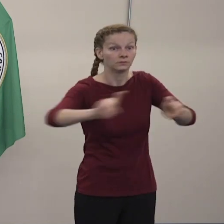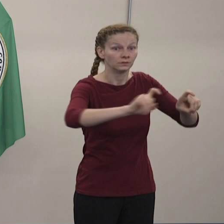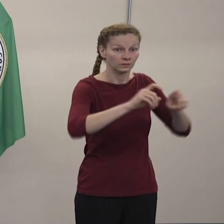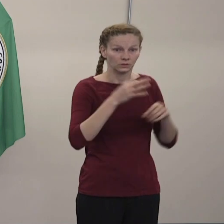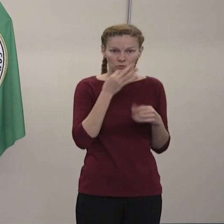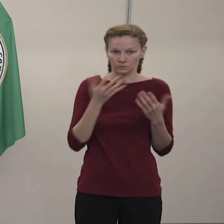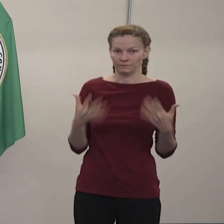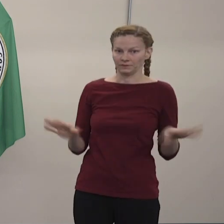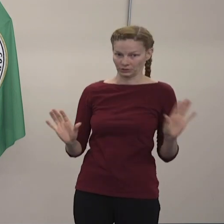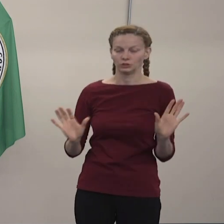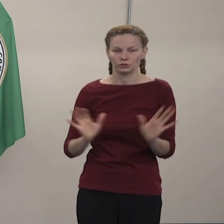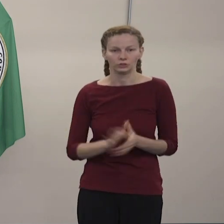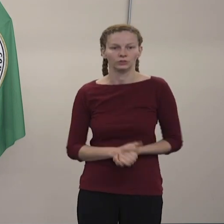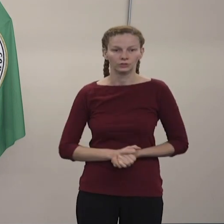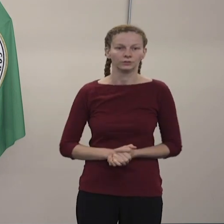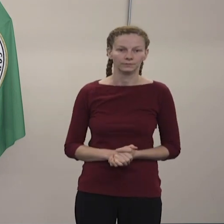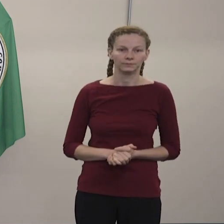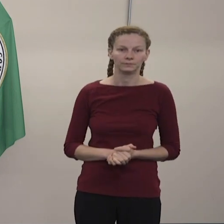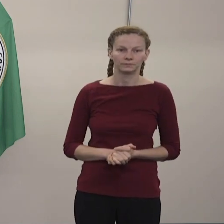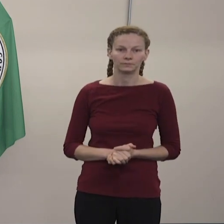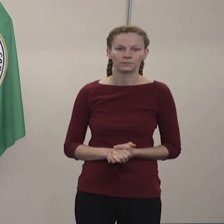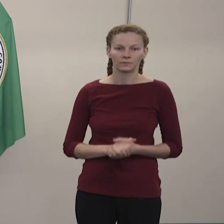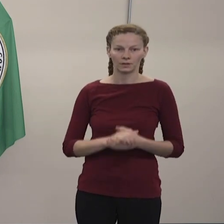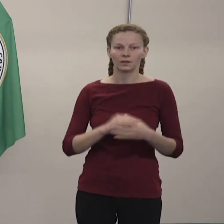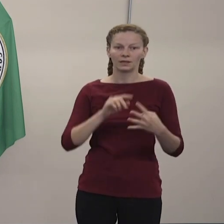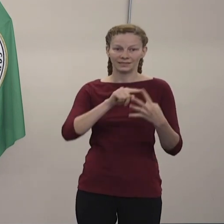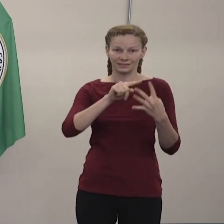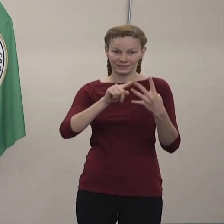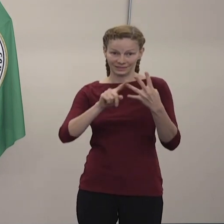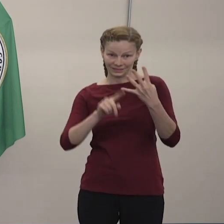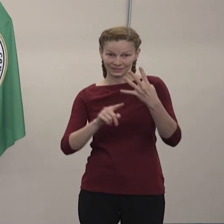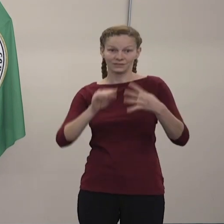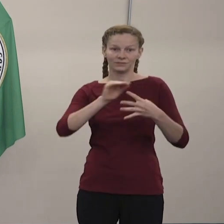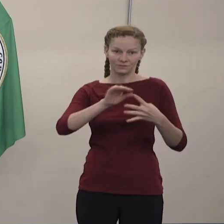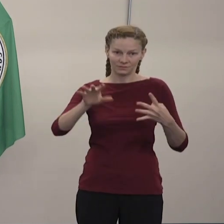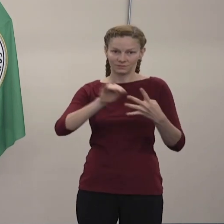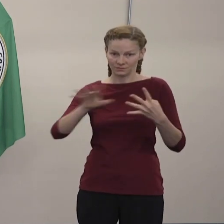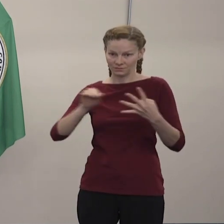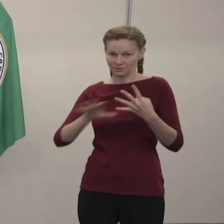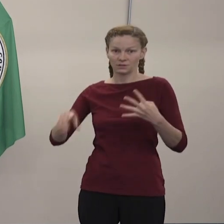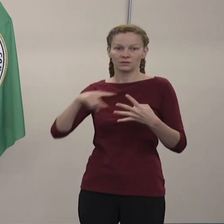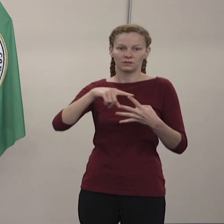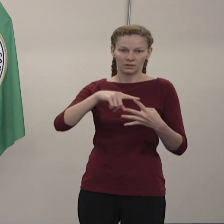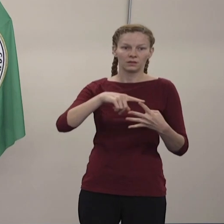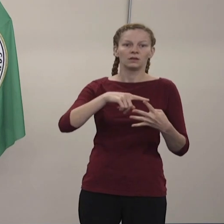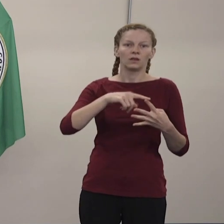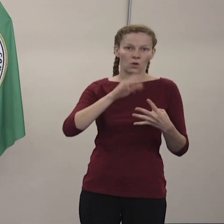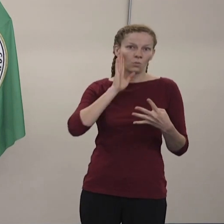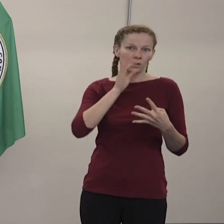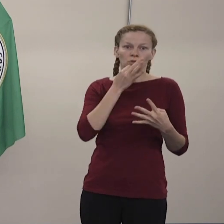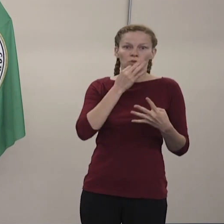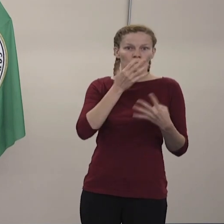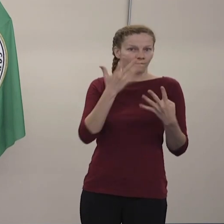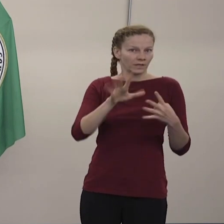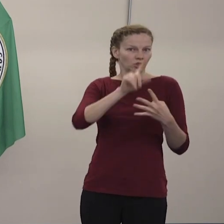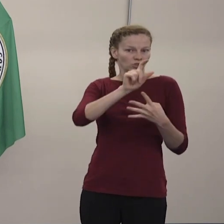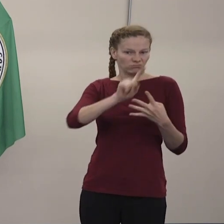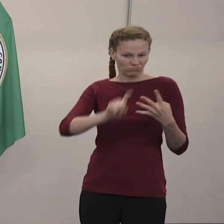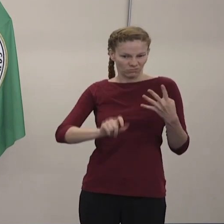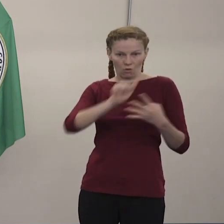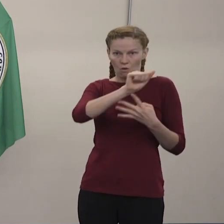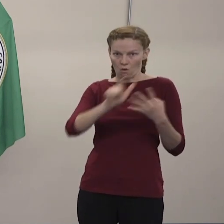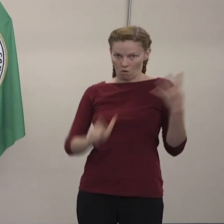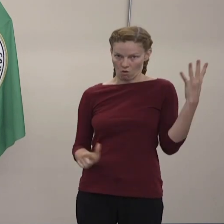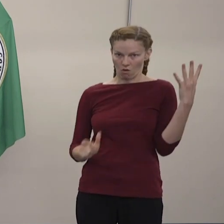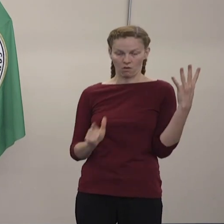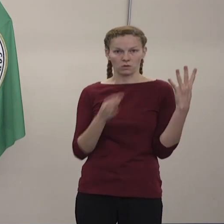trabajando con el equipo de emergencia de Bancom y los bomberos de Asheville para que nos asistan a